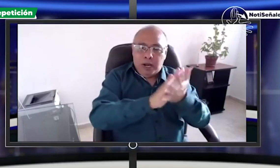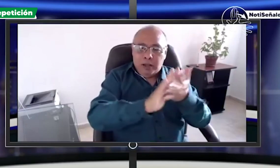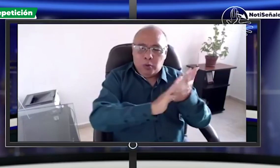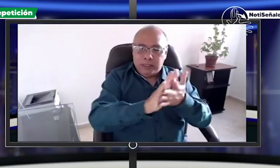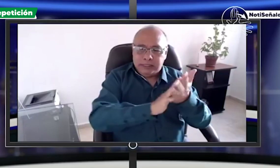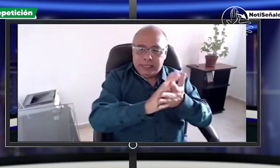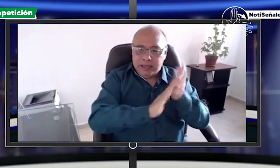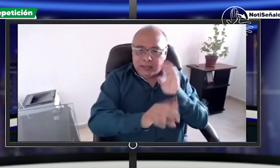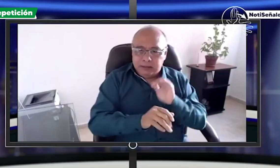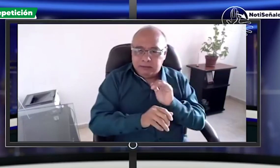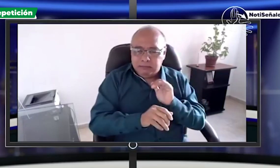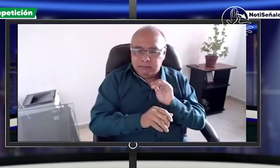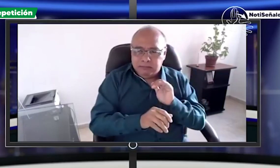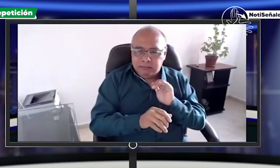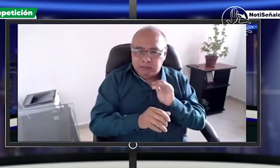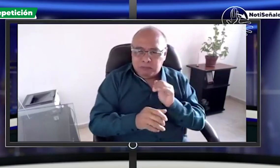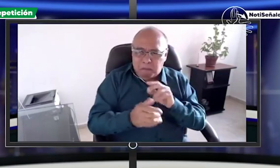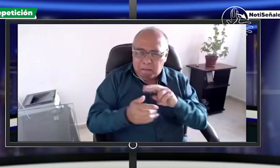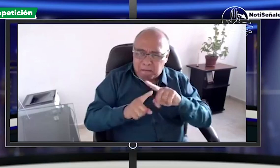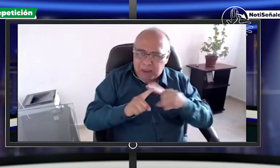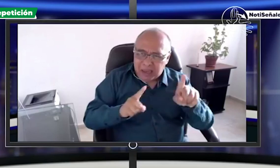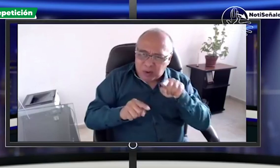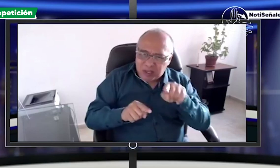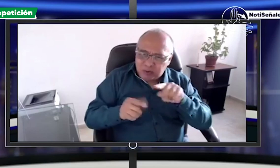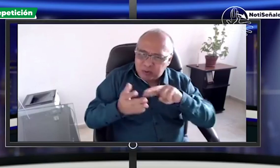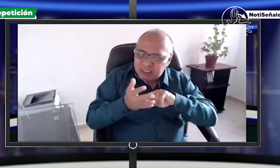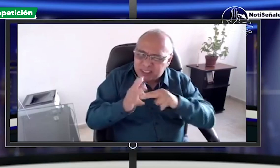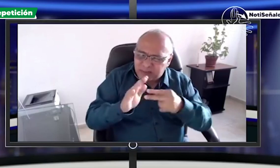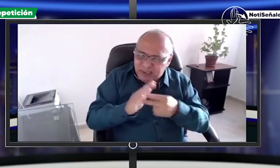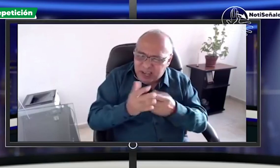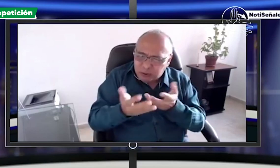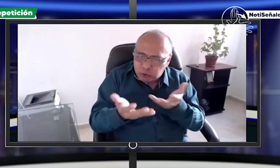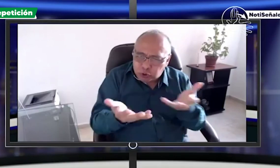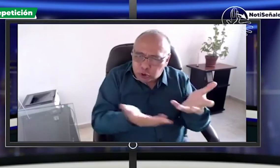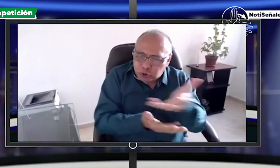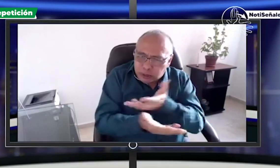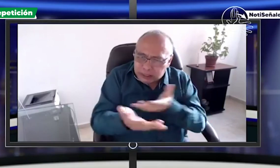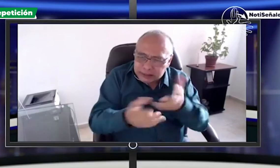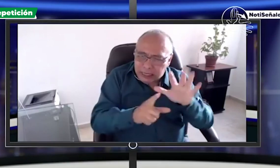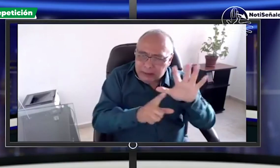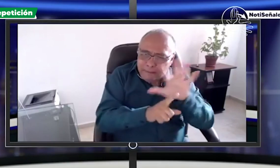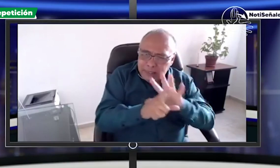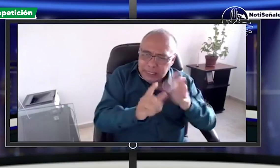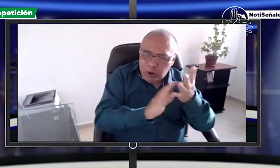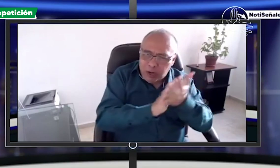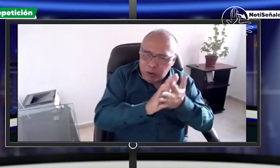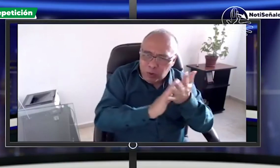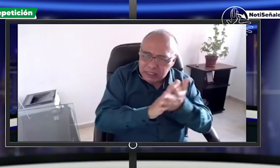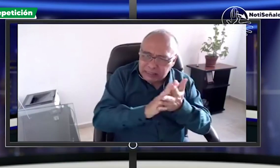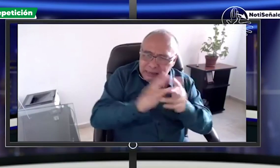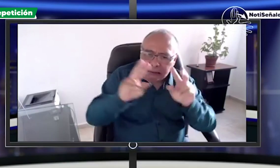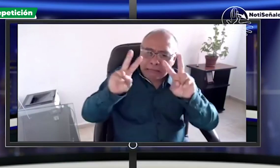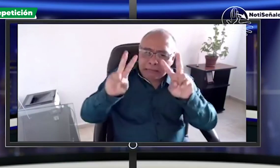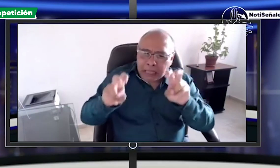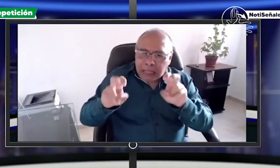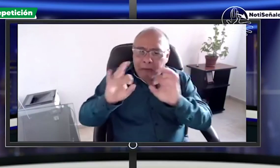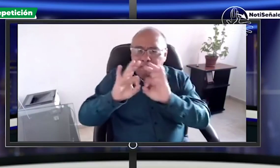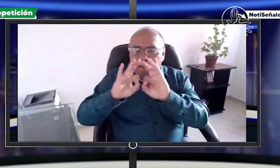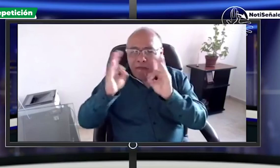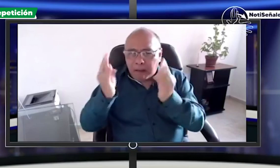socializar vídeos en lengua de señas colombiana sin embargo la pregunta allí es solamente socializar los vídeos